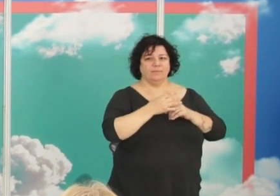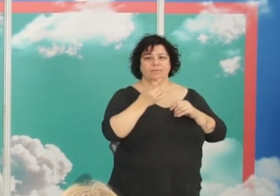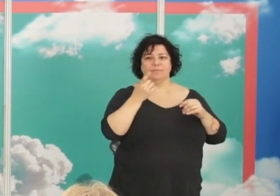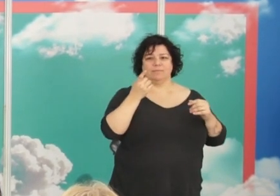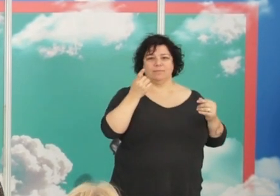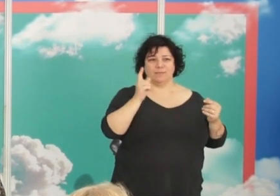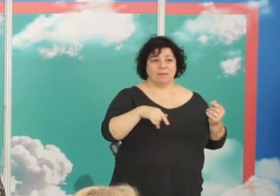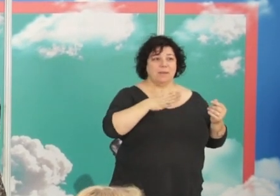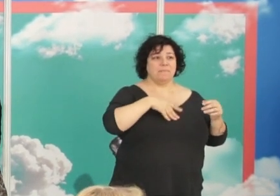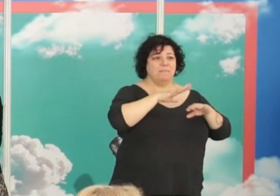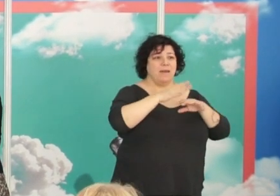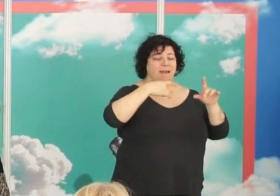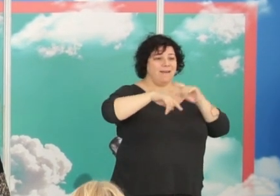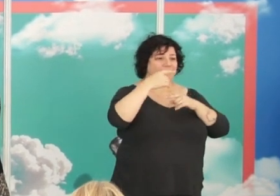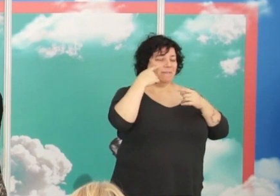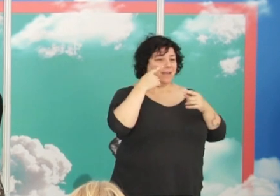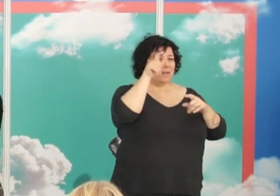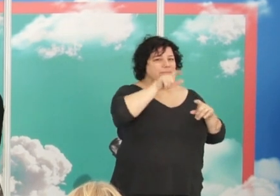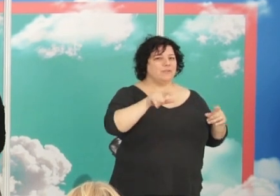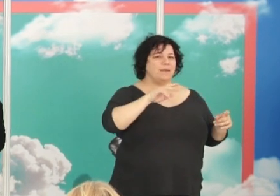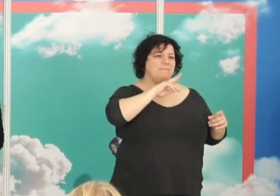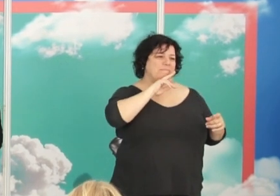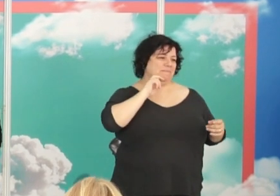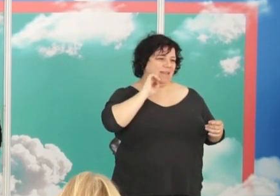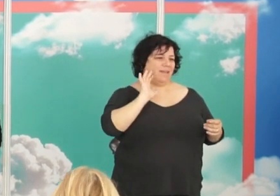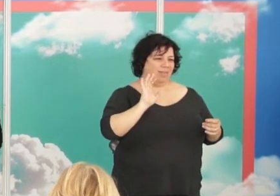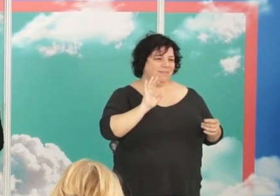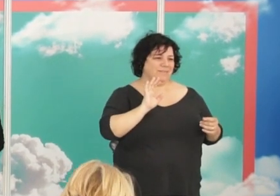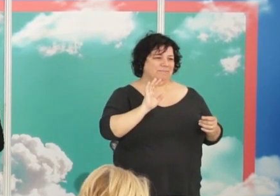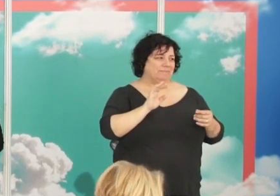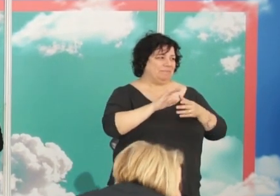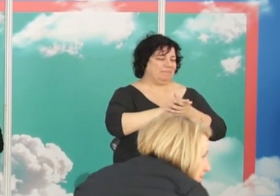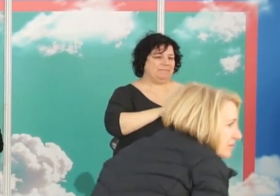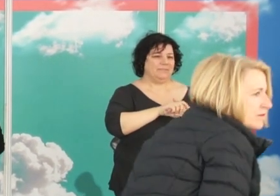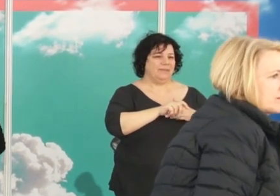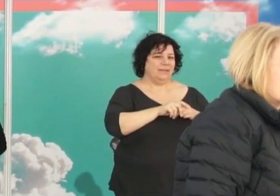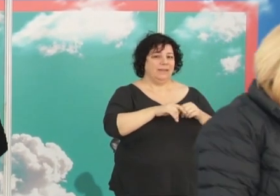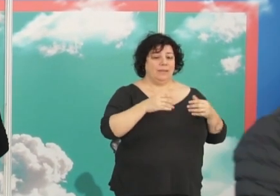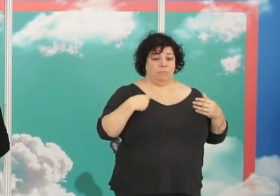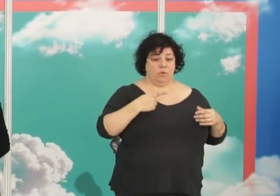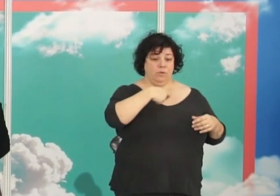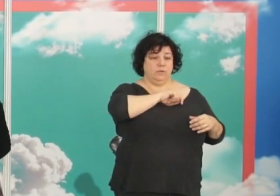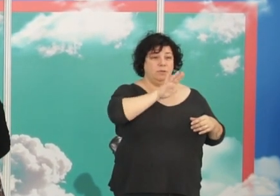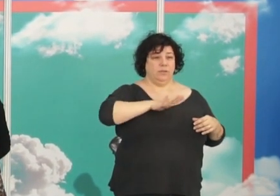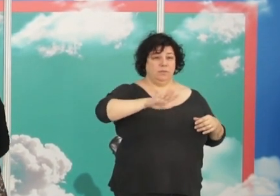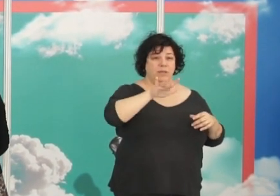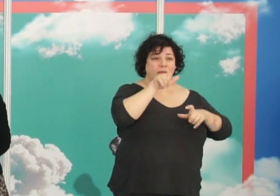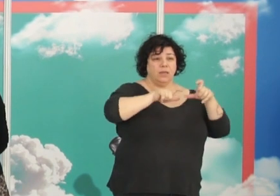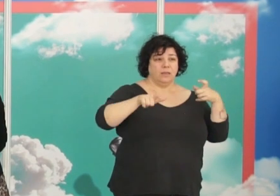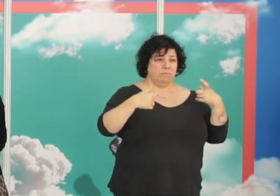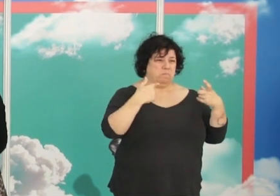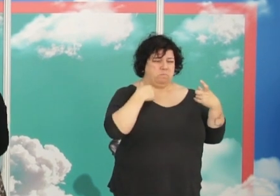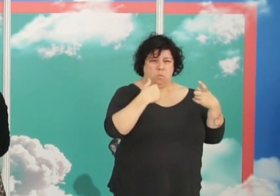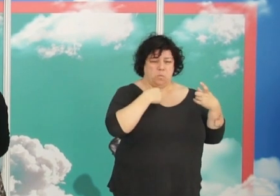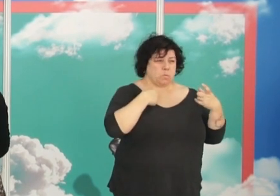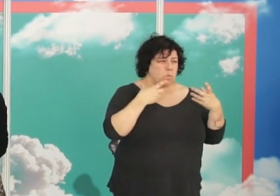hacerles ver que él fue un privilegiado que este país nuestro perdió muchísimo de su